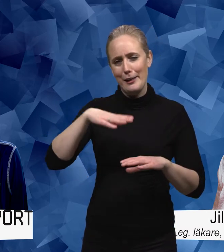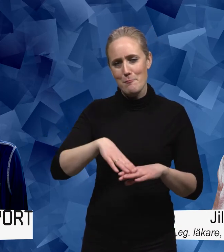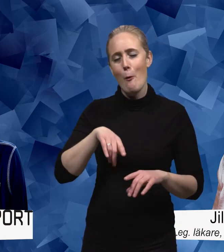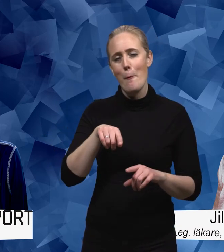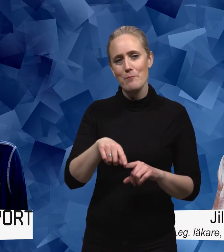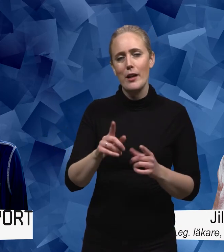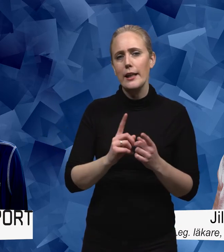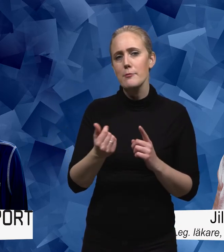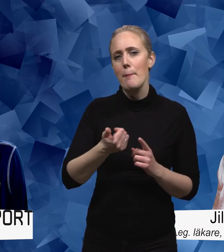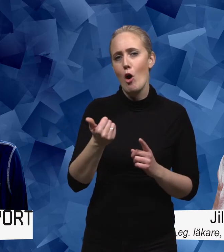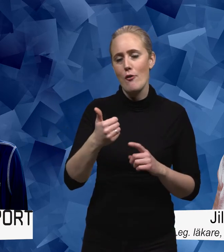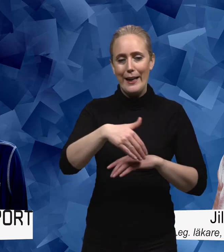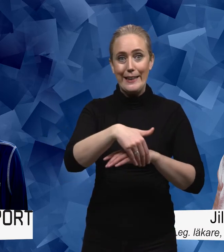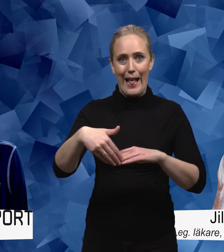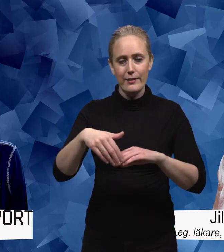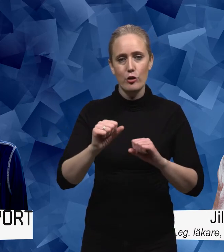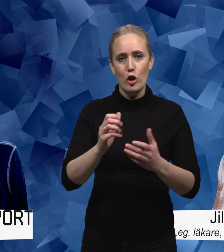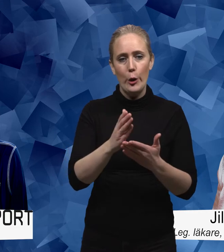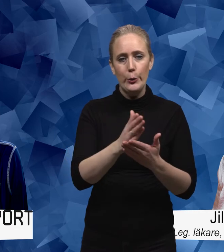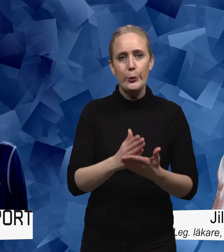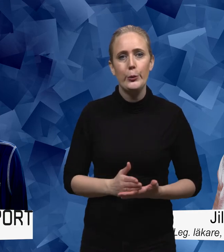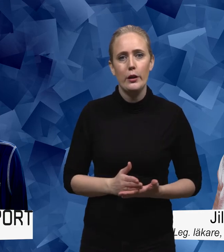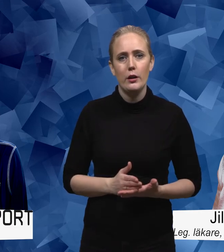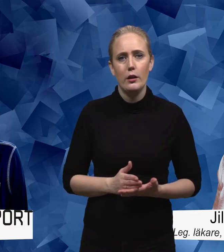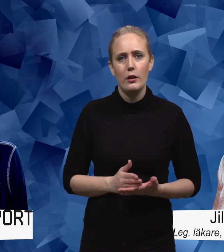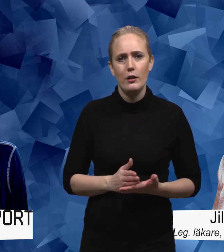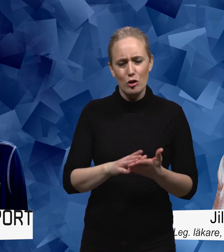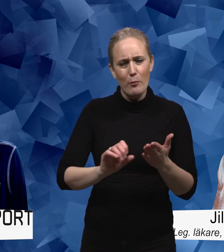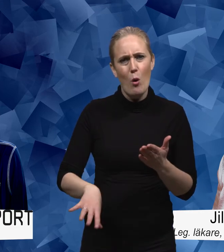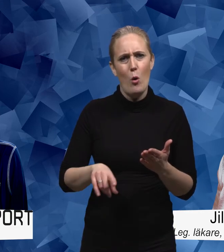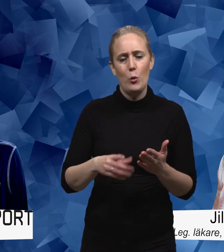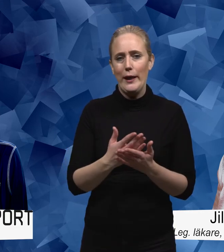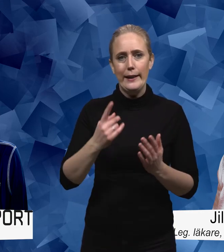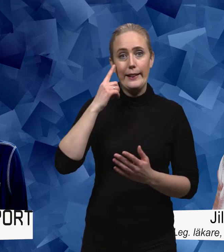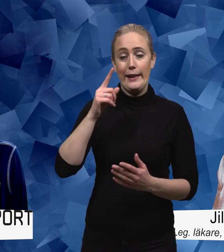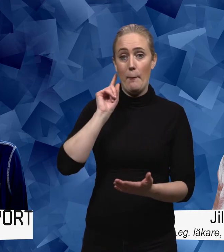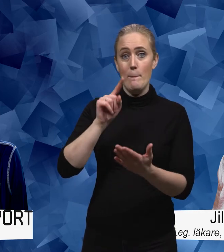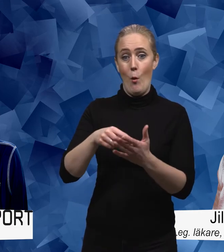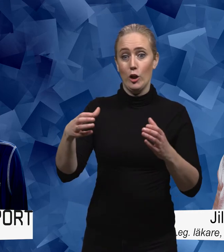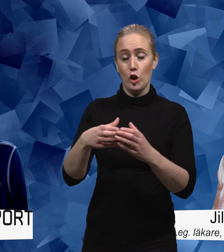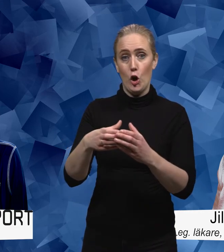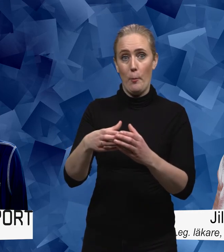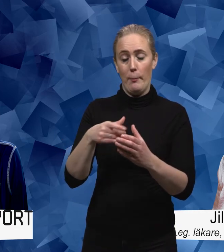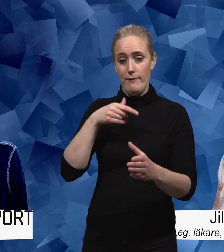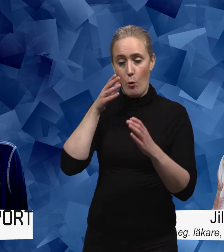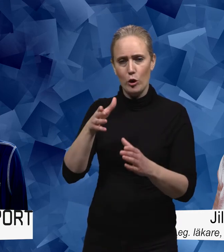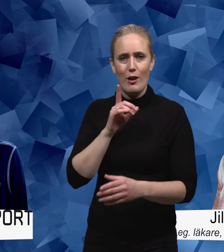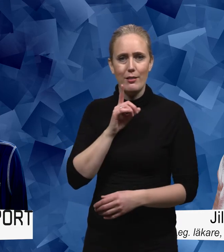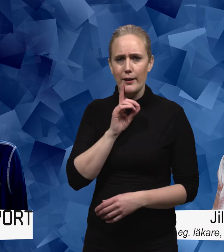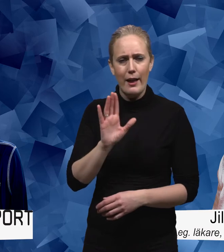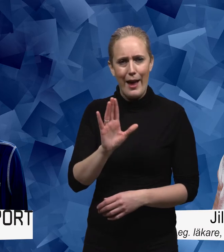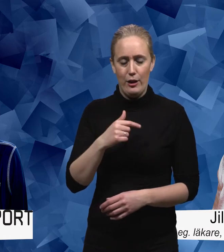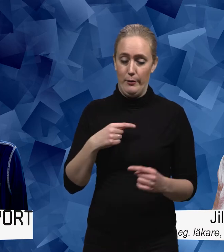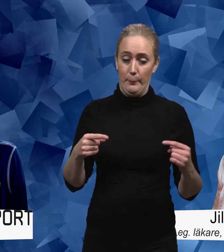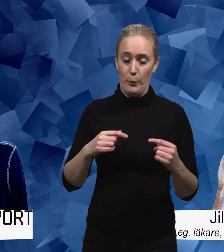kanske också ska sudda ut gränserna lite grann och inte vara så himla målgruppsorienterade det säger jag mot mig själv lite grann jag ville